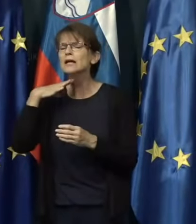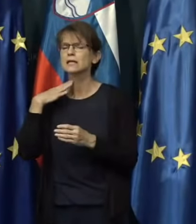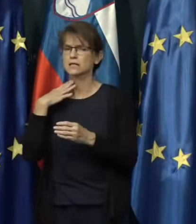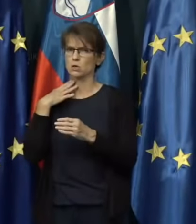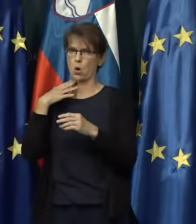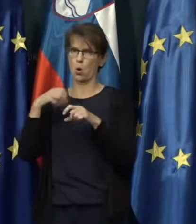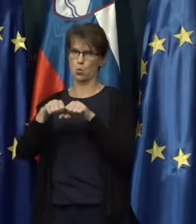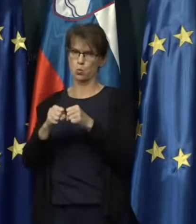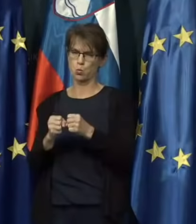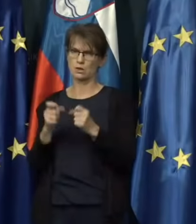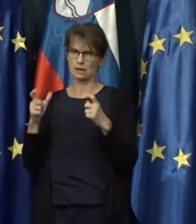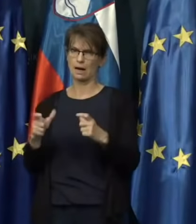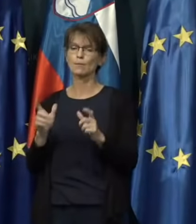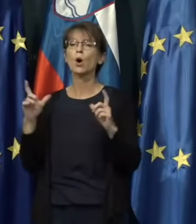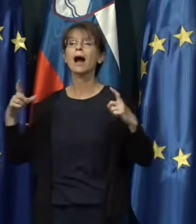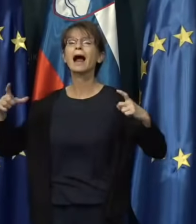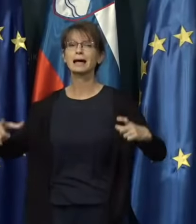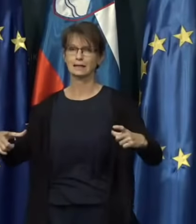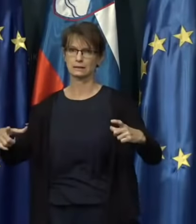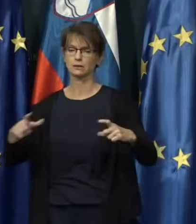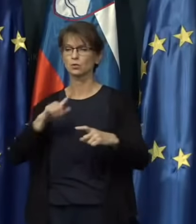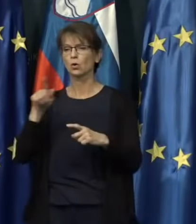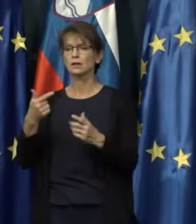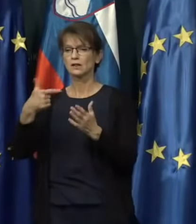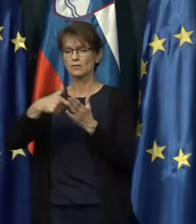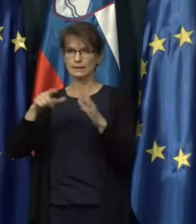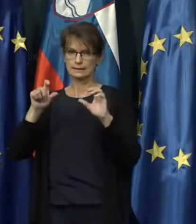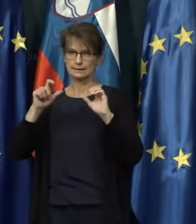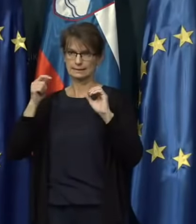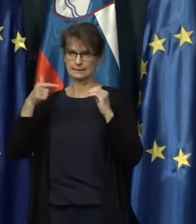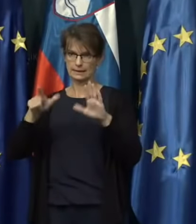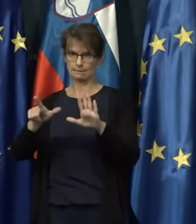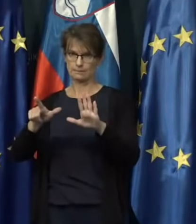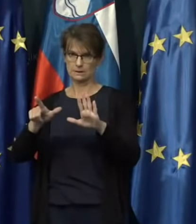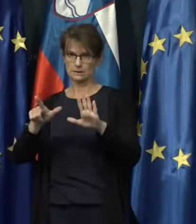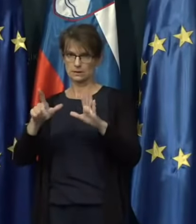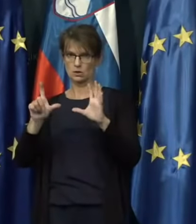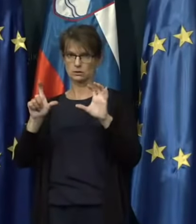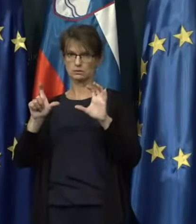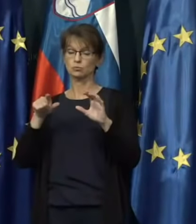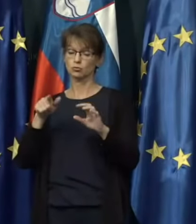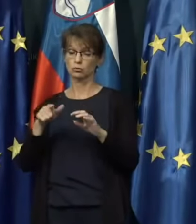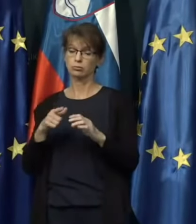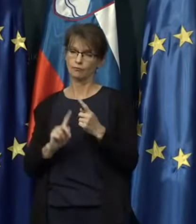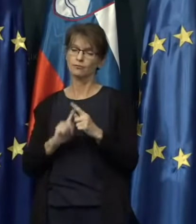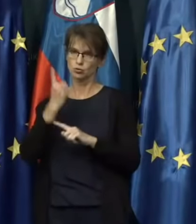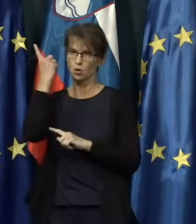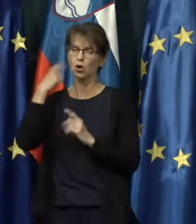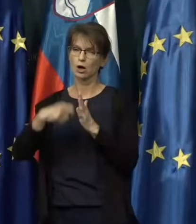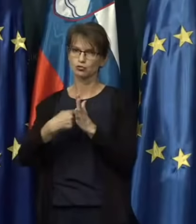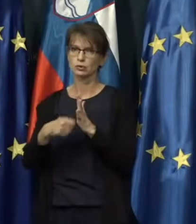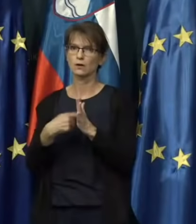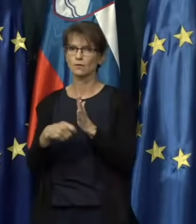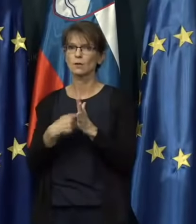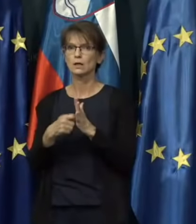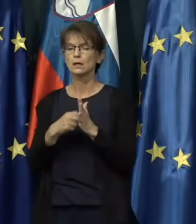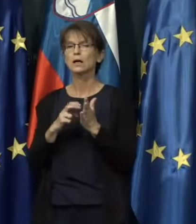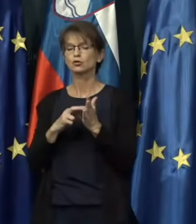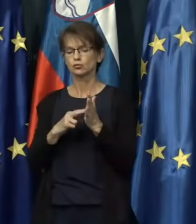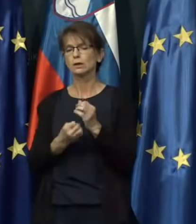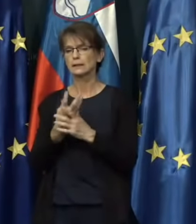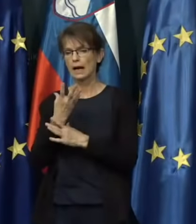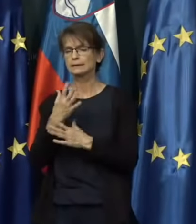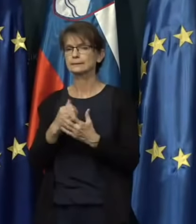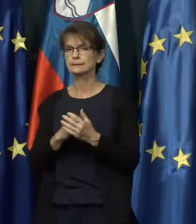karantene. Okrog 2700 jih je bilo, ker je kar velika številka, je v porastu